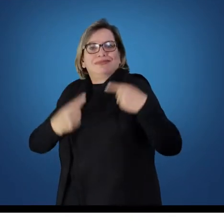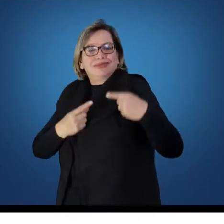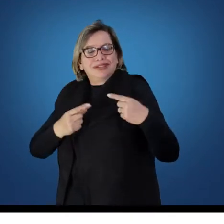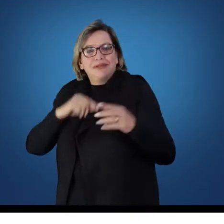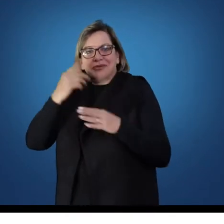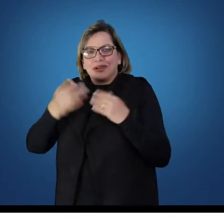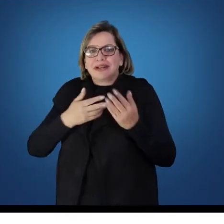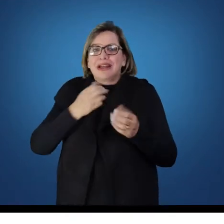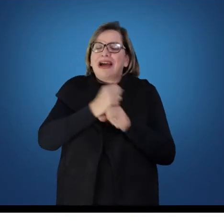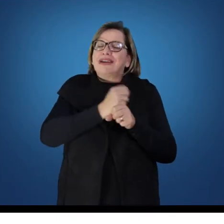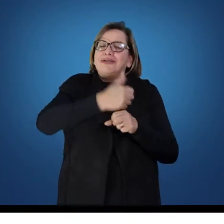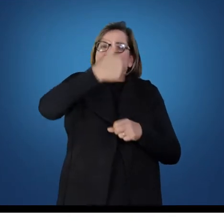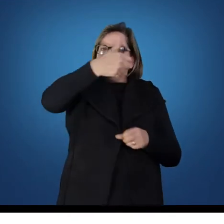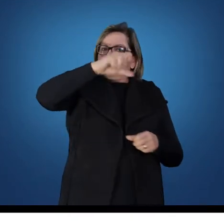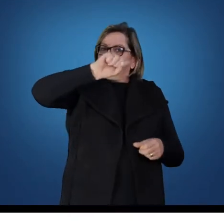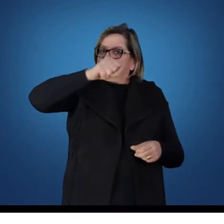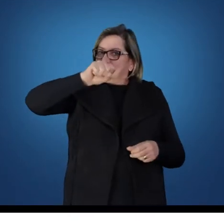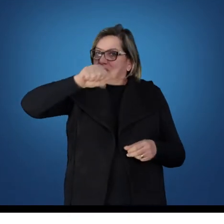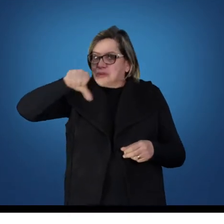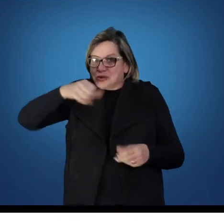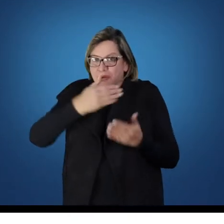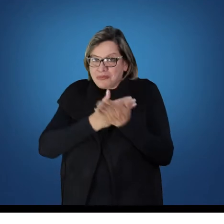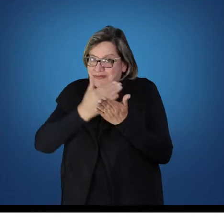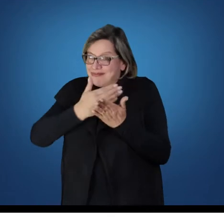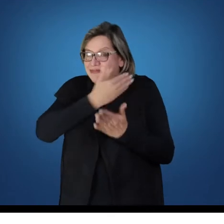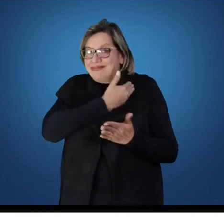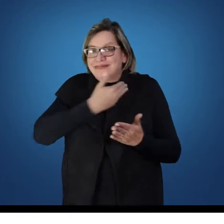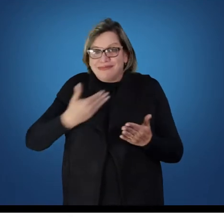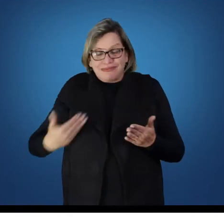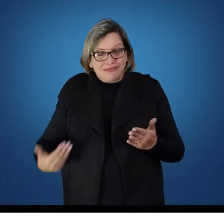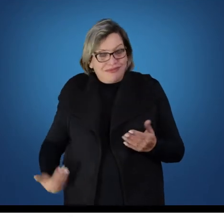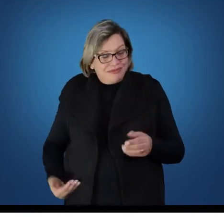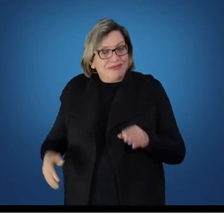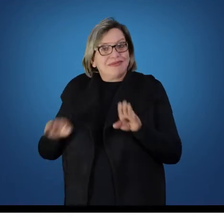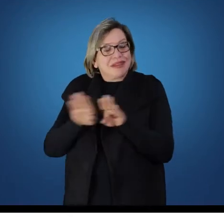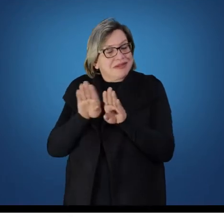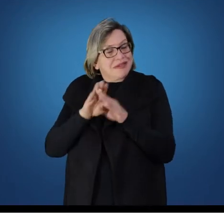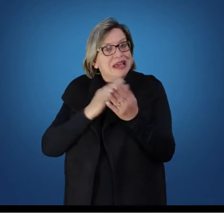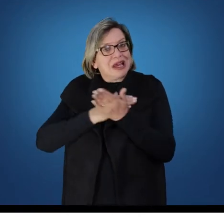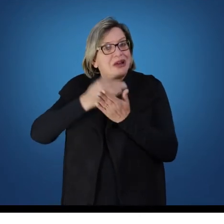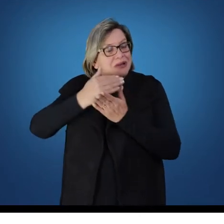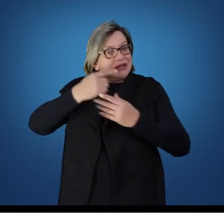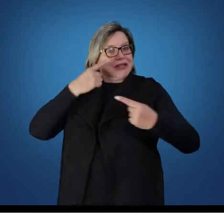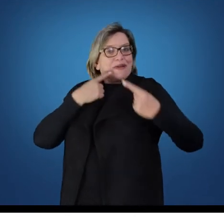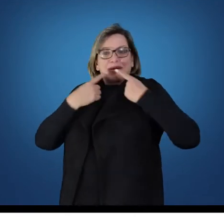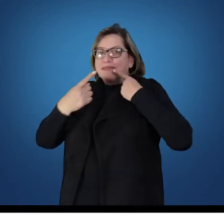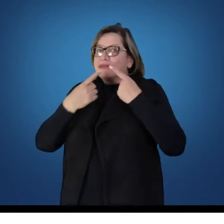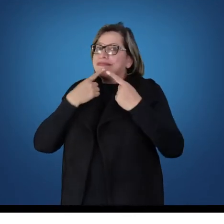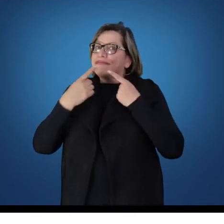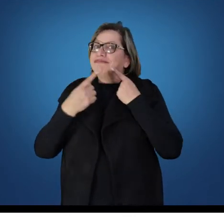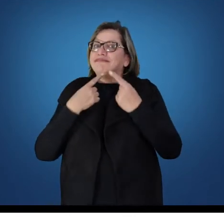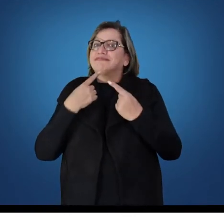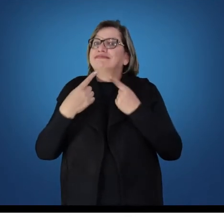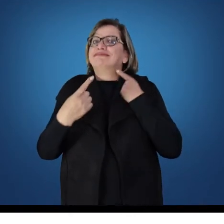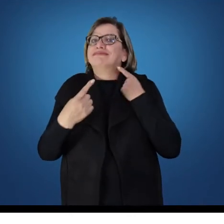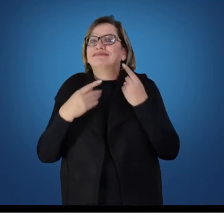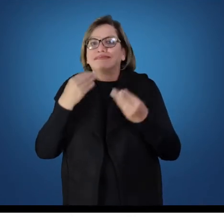1889, então, já começam vários debates que já vinham se encaminhando do ocorrer anteriormente a este